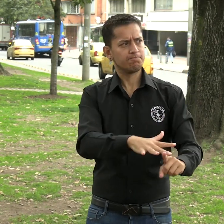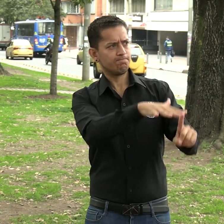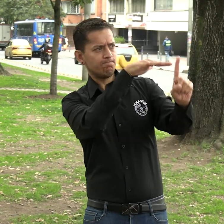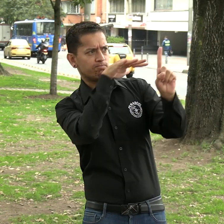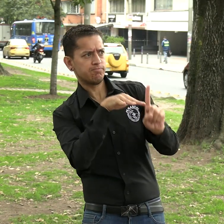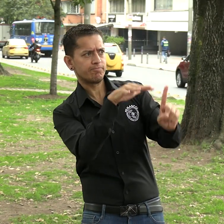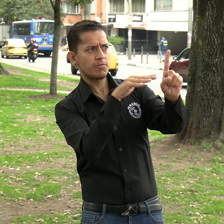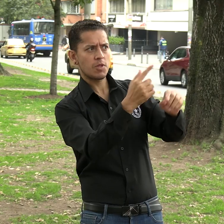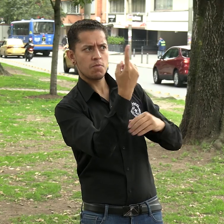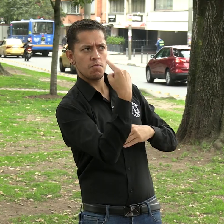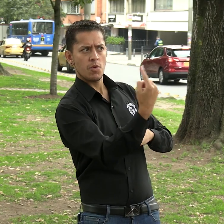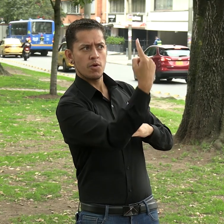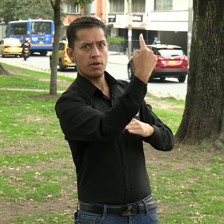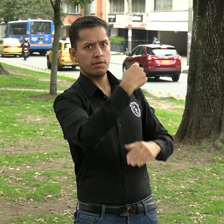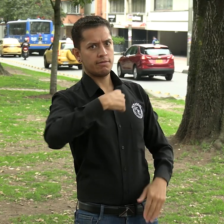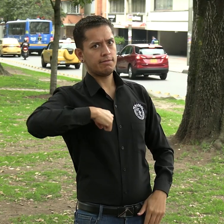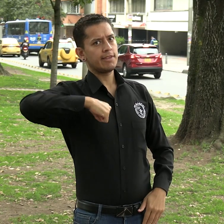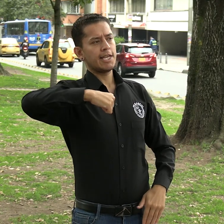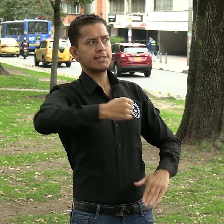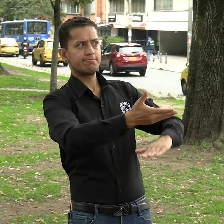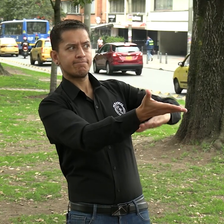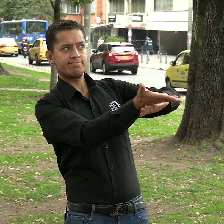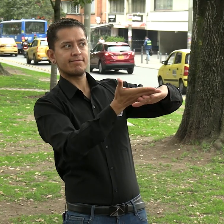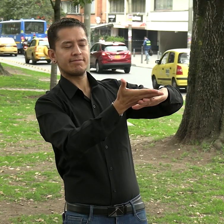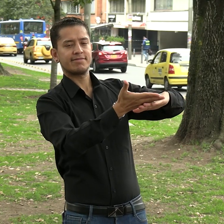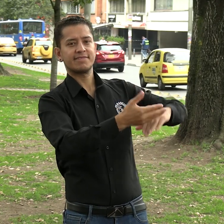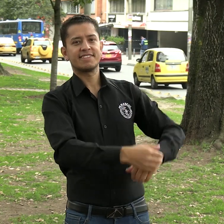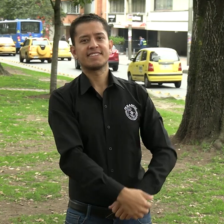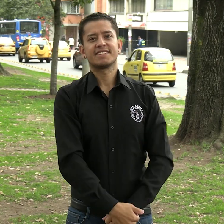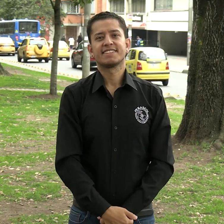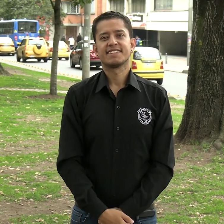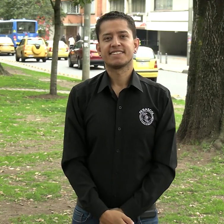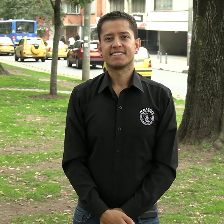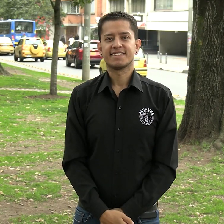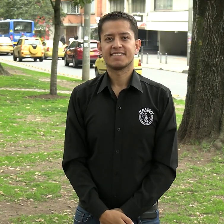práctica de realizar incidencia en ámbitos políticos para exigir derechos.